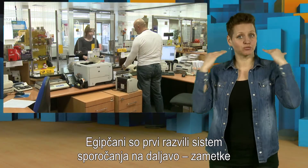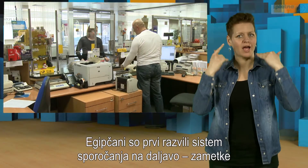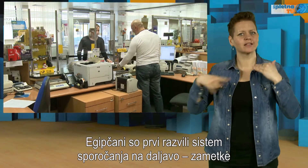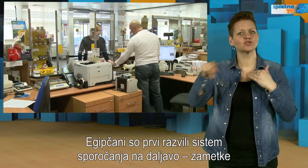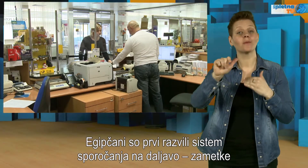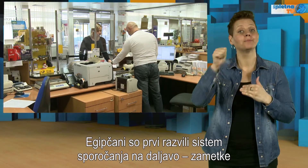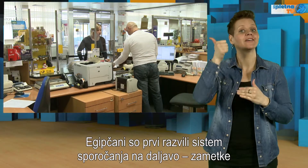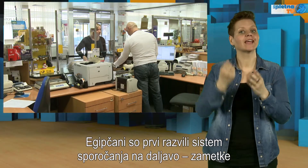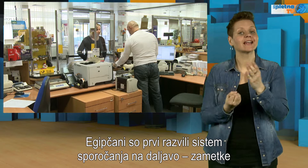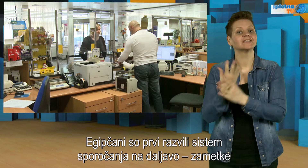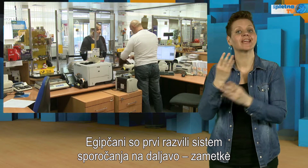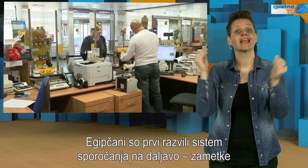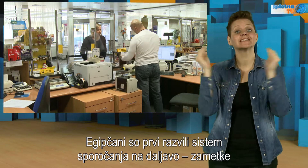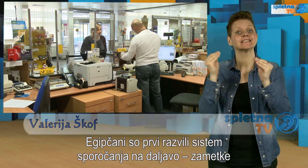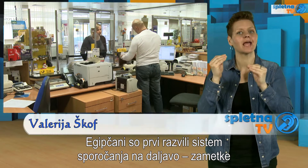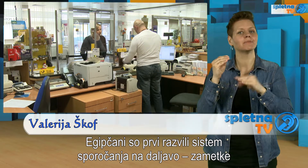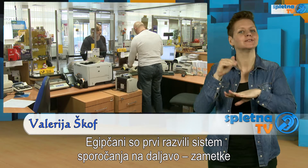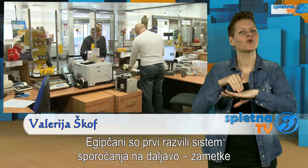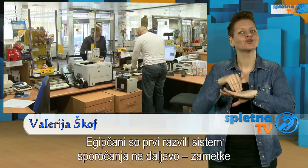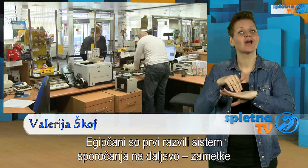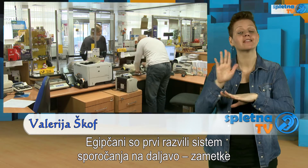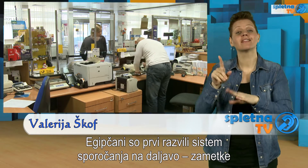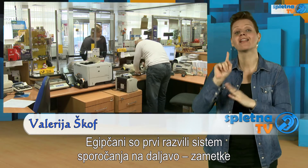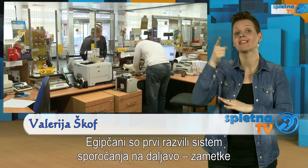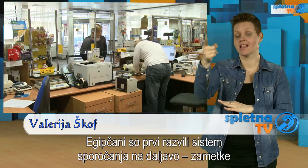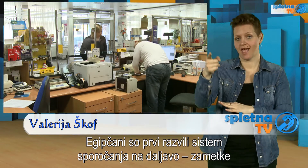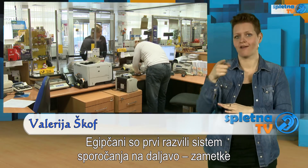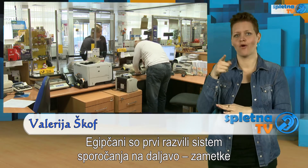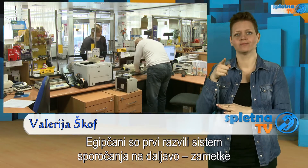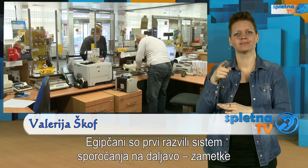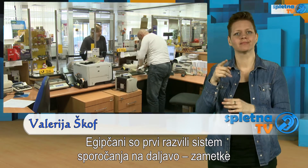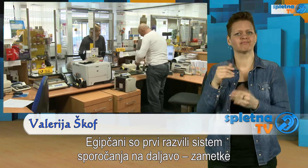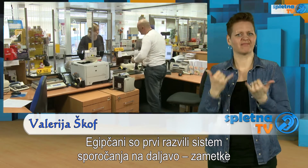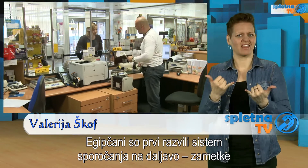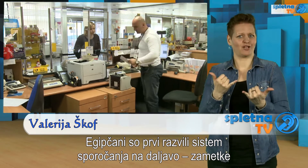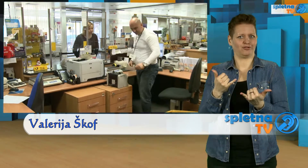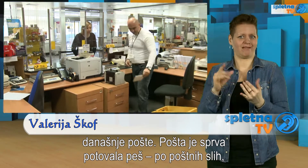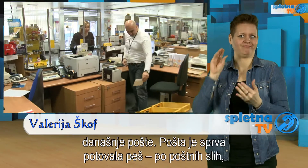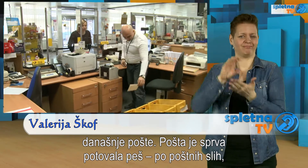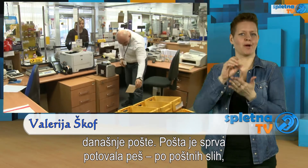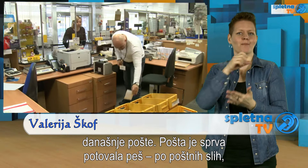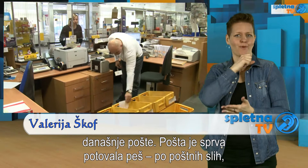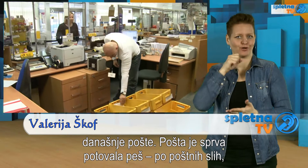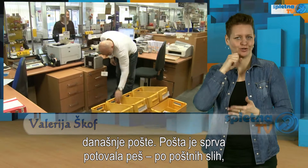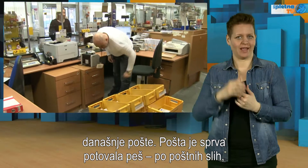Egipčani so prvi razvili sistem sporočanja nadaljavo, zametke današnje pošte.